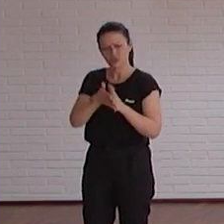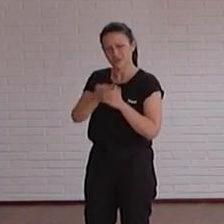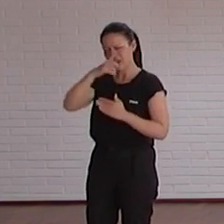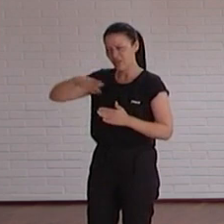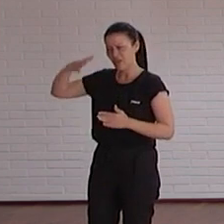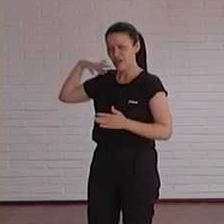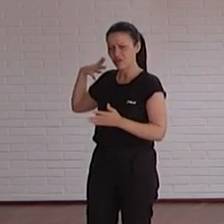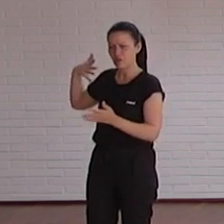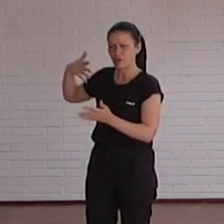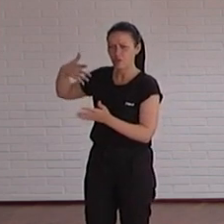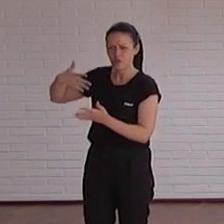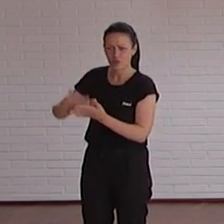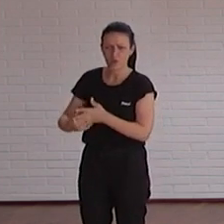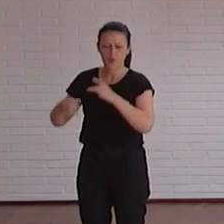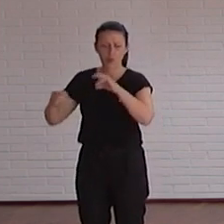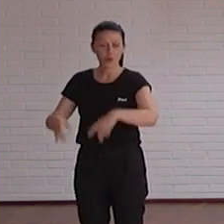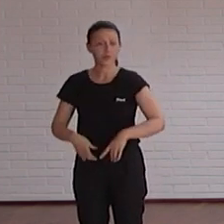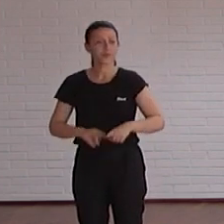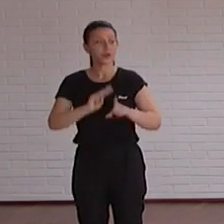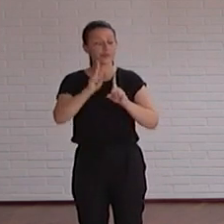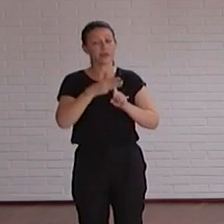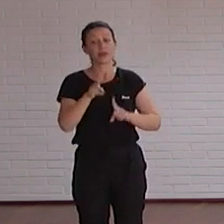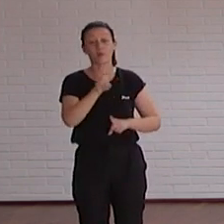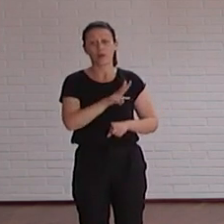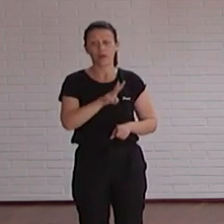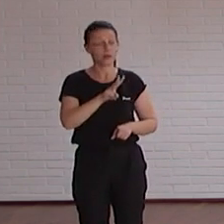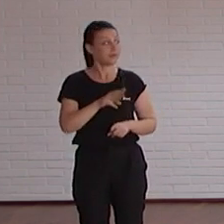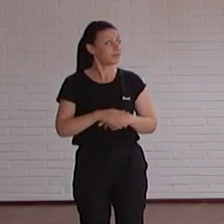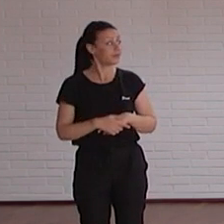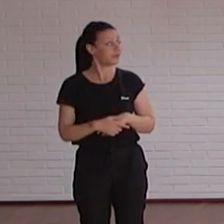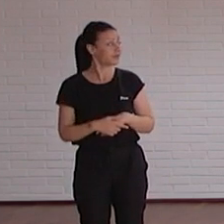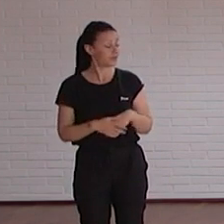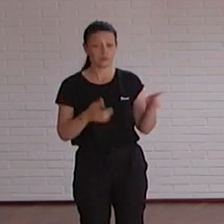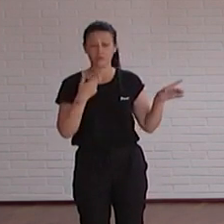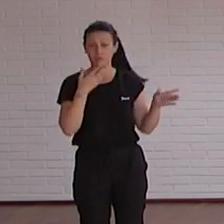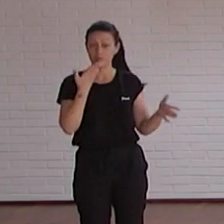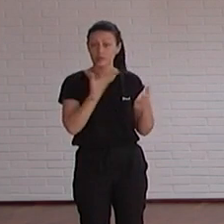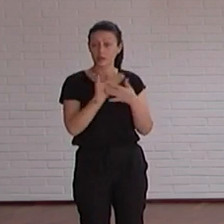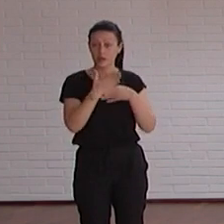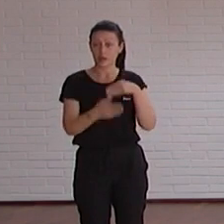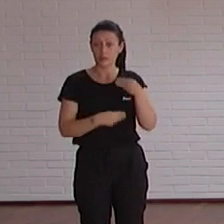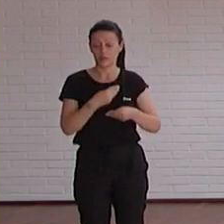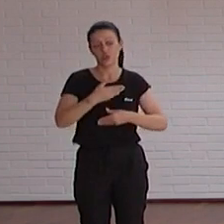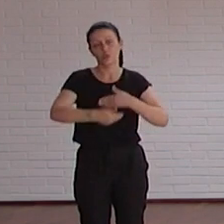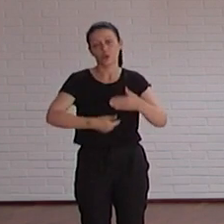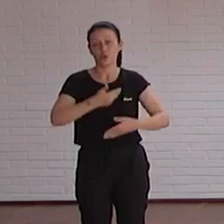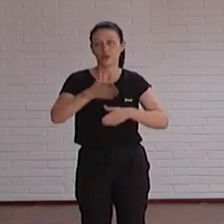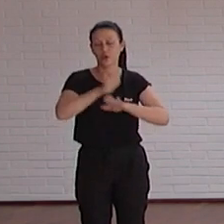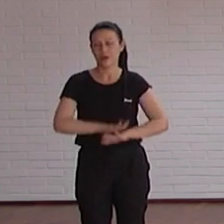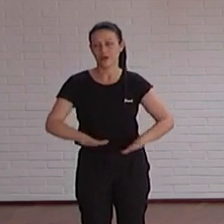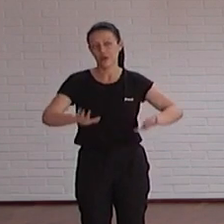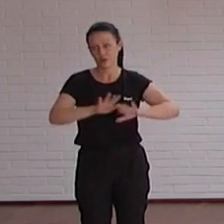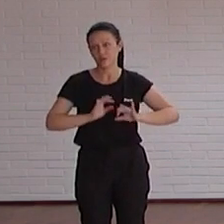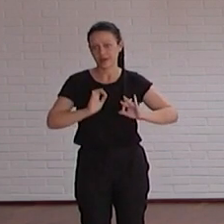entonces yo creo que os han puesto ya en la página de Wallah que podéis solicitar que os hagamos esto porque es un proceso no es instantáneo es un poco un proceso lento